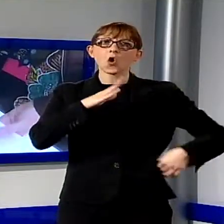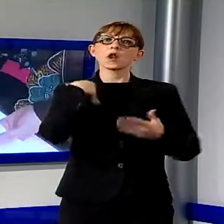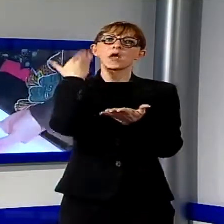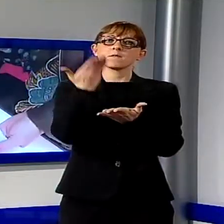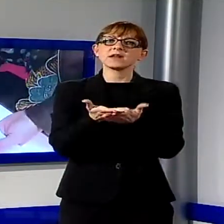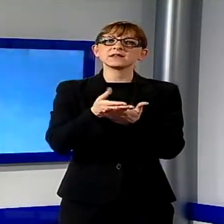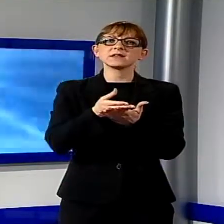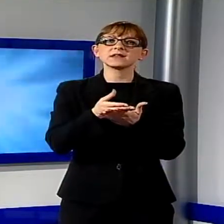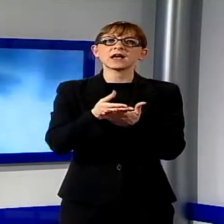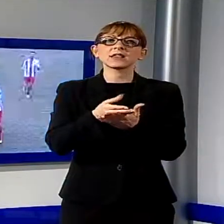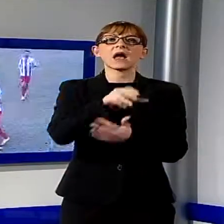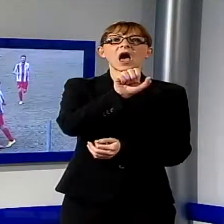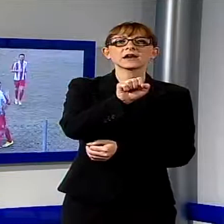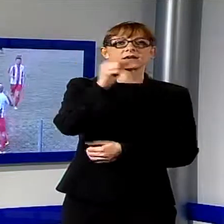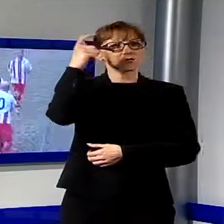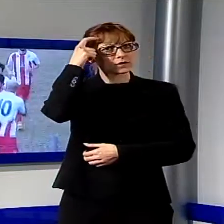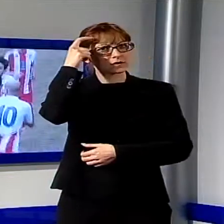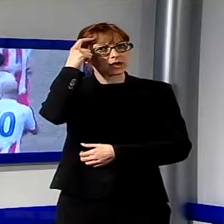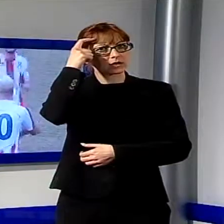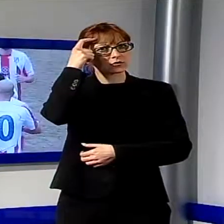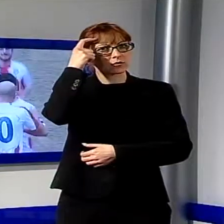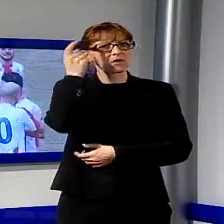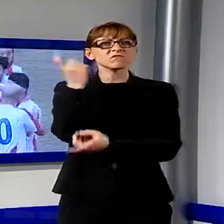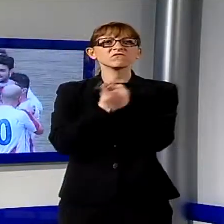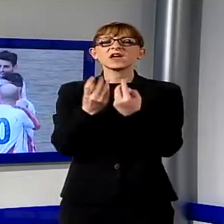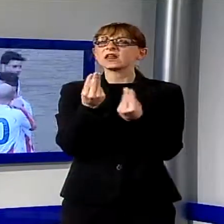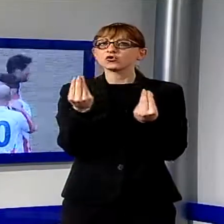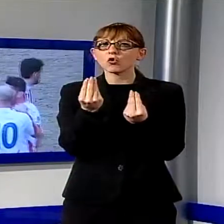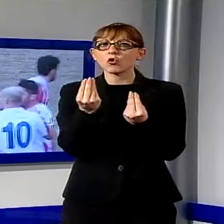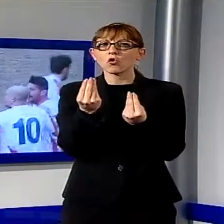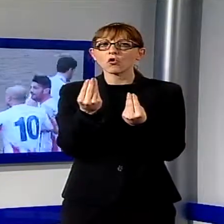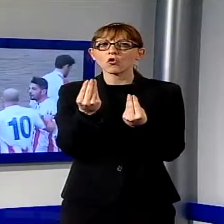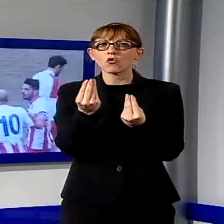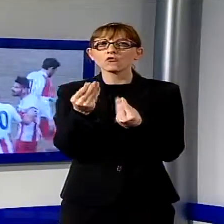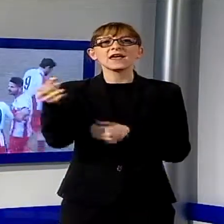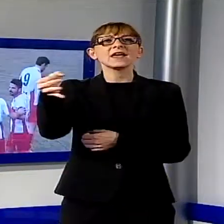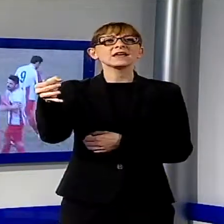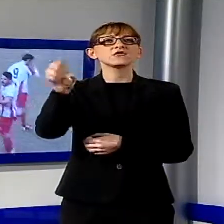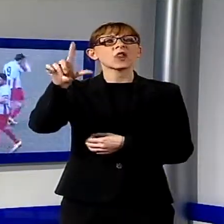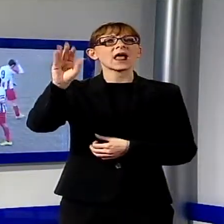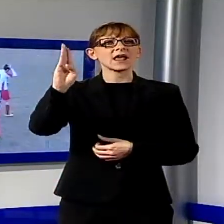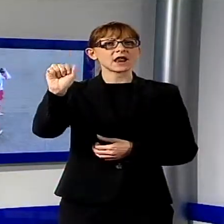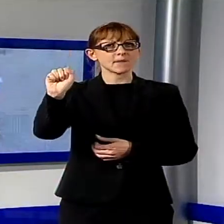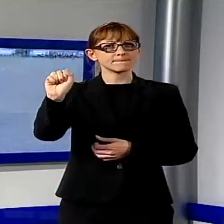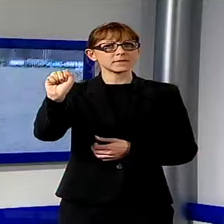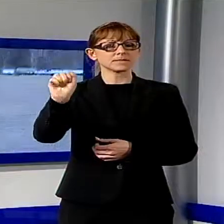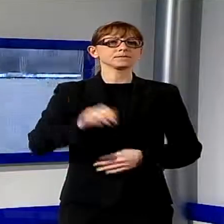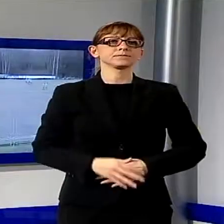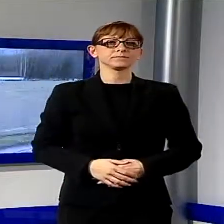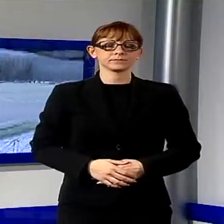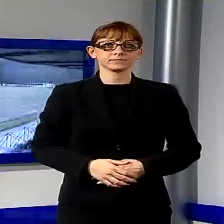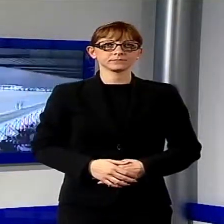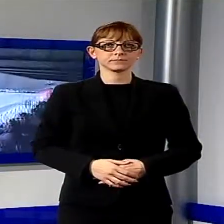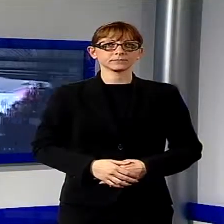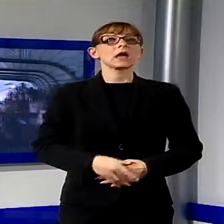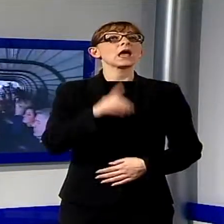dall'Isola d'Elba. Lo sport e calcio è sempre più Givivorgo, la formazione della Valle del Zerchio lancia la